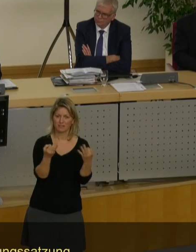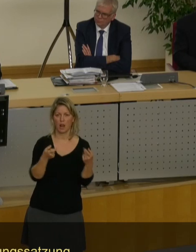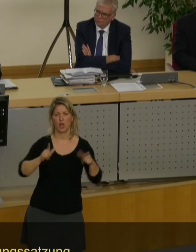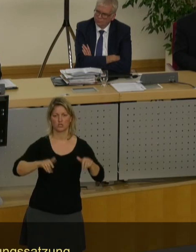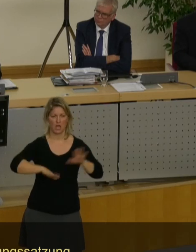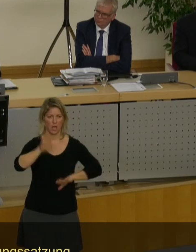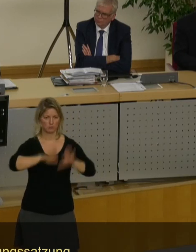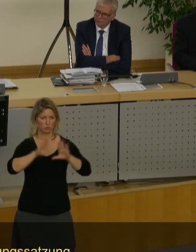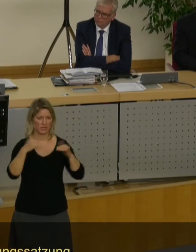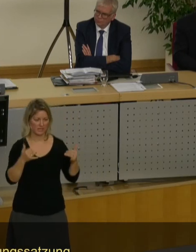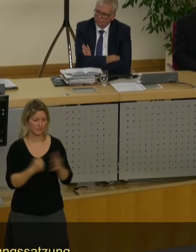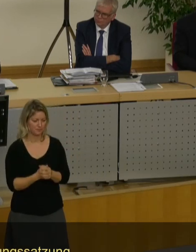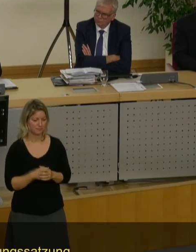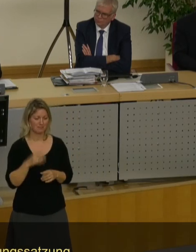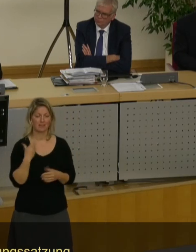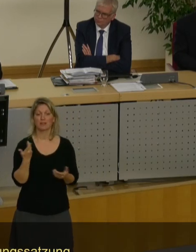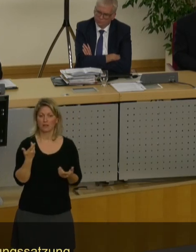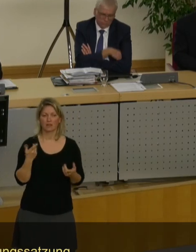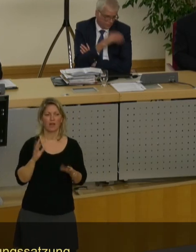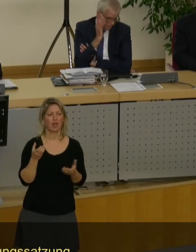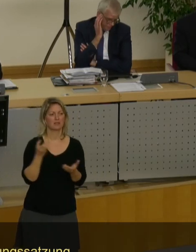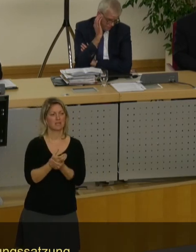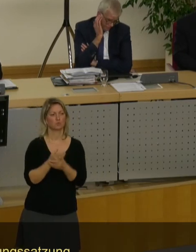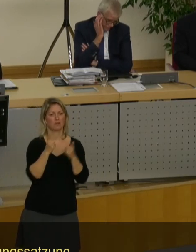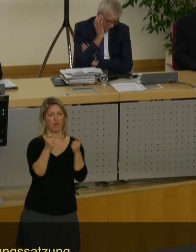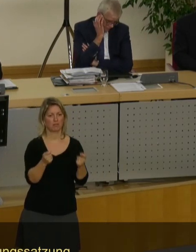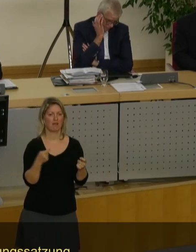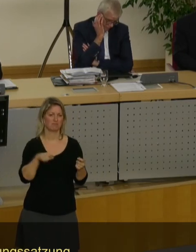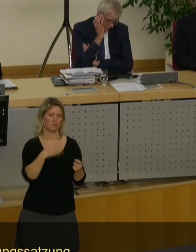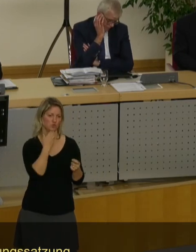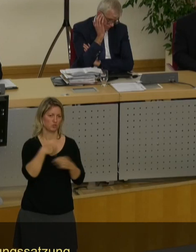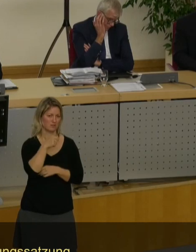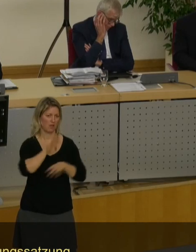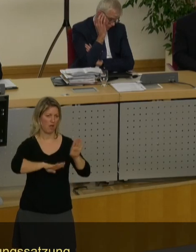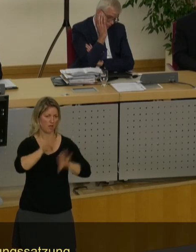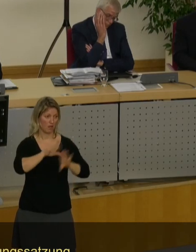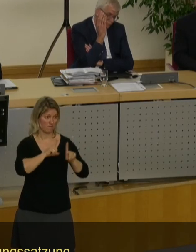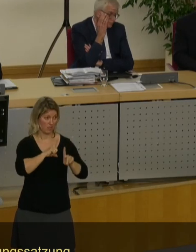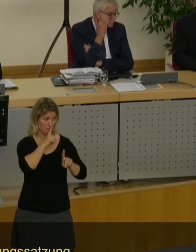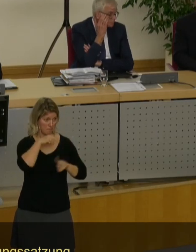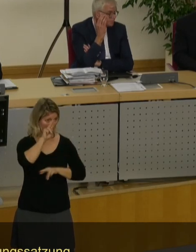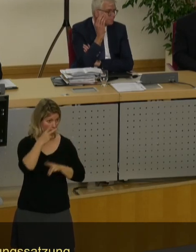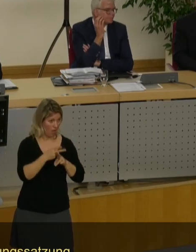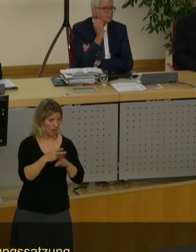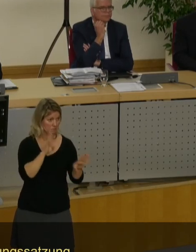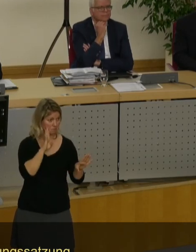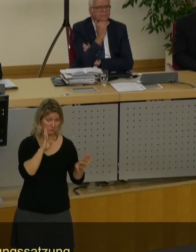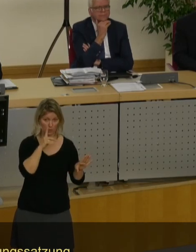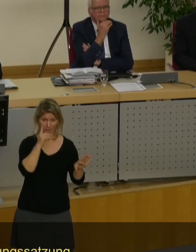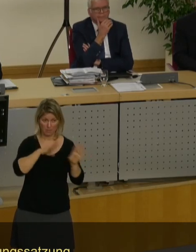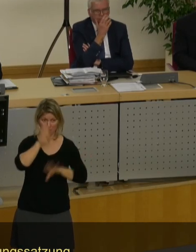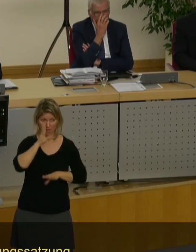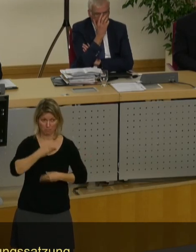haben einen Ersetzungsantrag vorliegen, den ich zunächst abstimmen würde. Hat er eine Mehrheit, sind wir durch. Bekommt er keine Mehrheit?